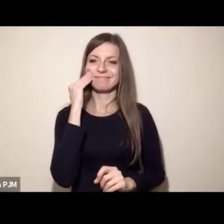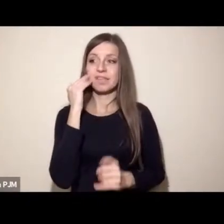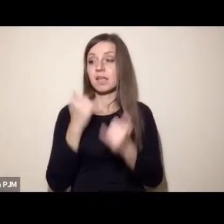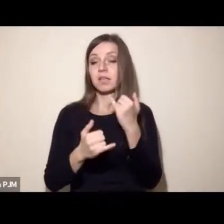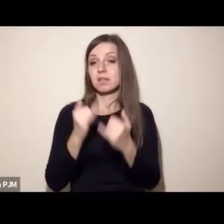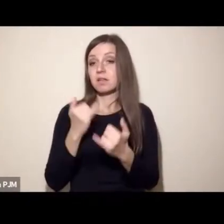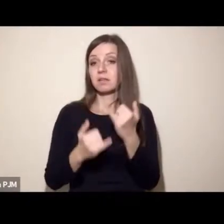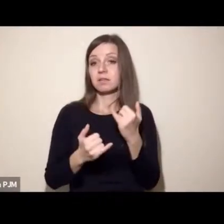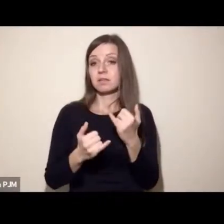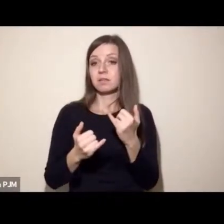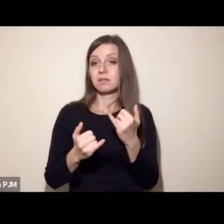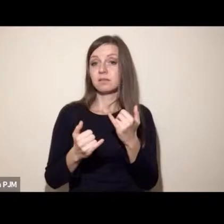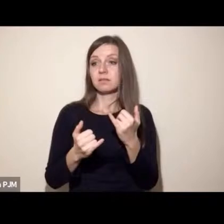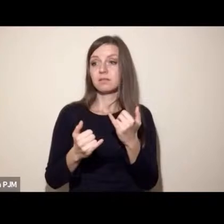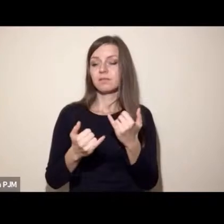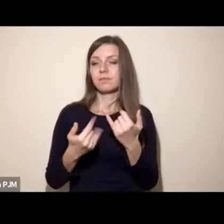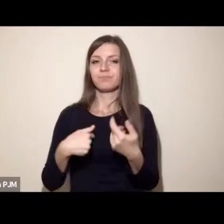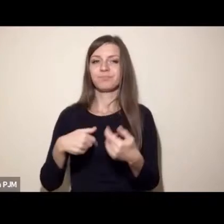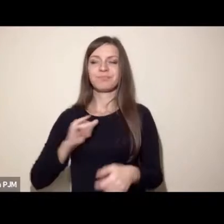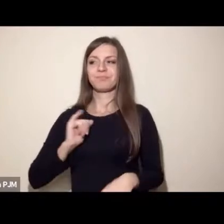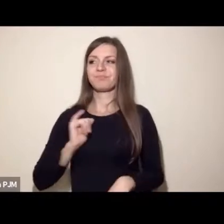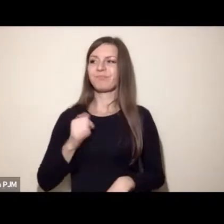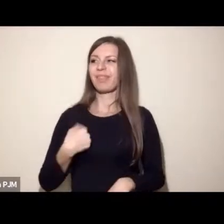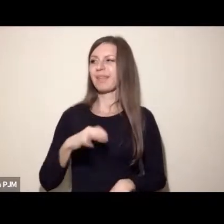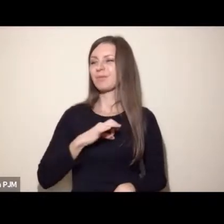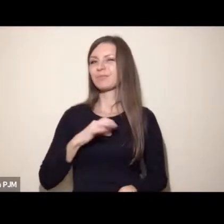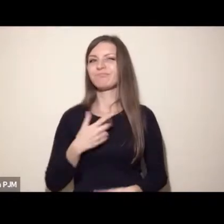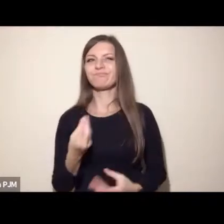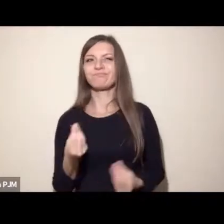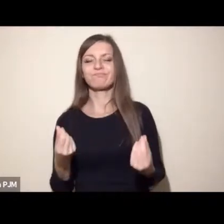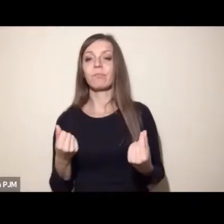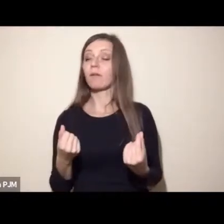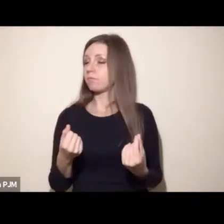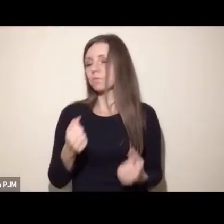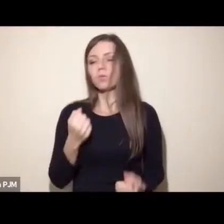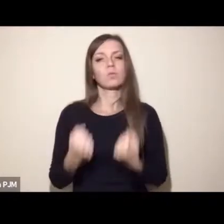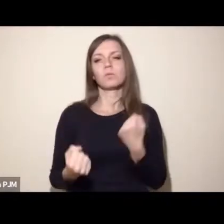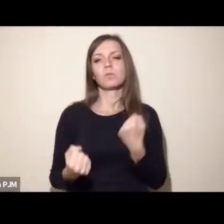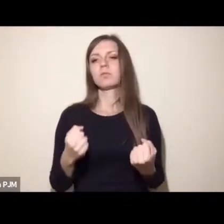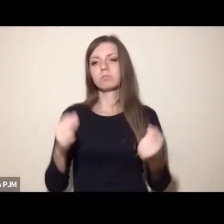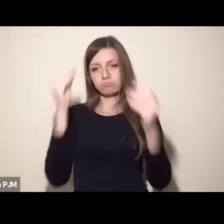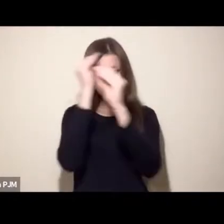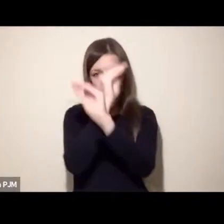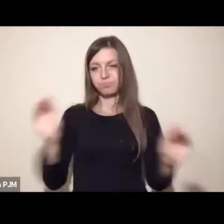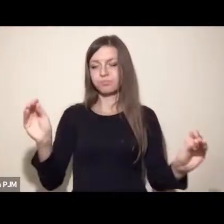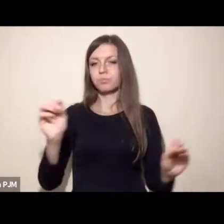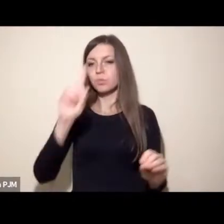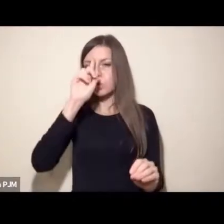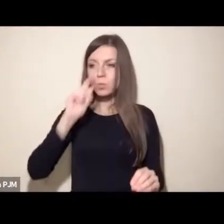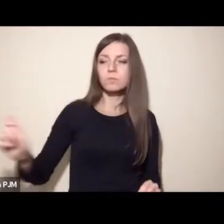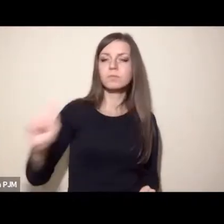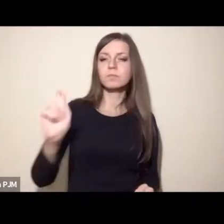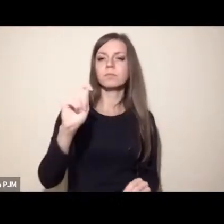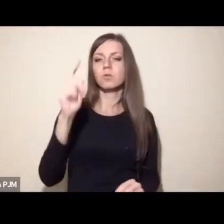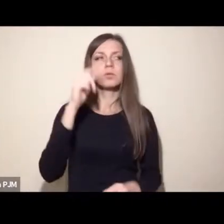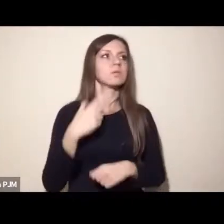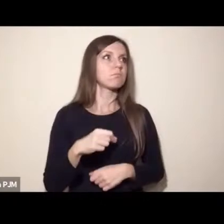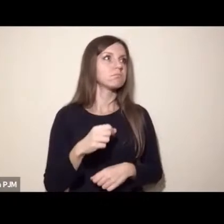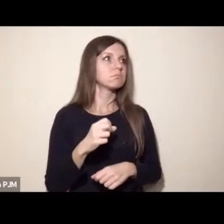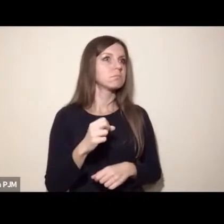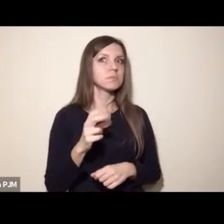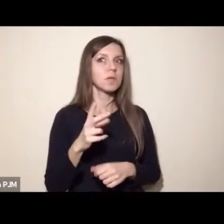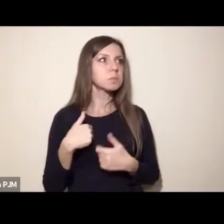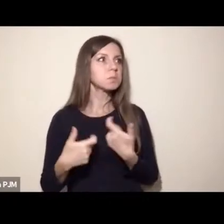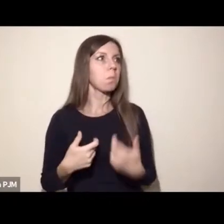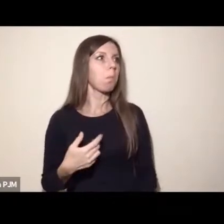przekraczają strefę komfortu. Poprzez rozbudzanie wyobraźni społecznej, prawda, po prostu tak, czyli budowanie przekonania, że tak naprawdę możliwe